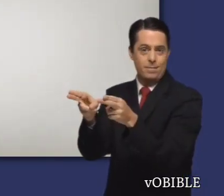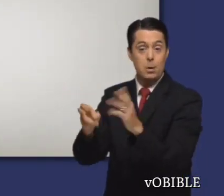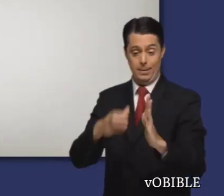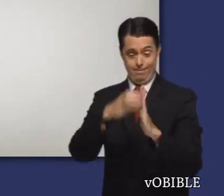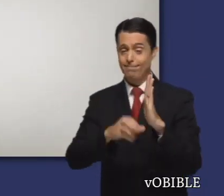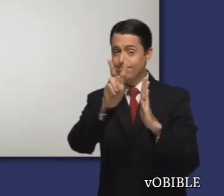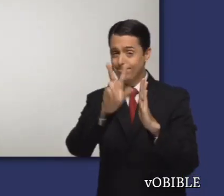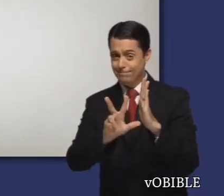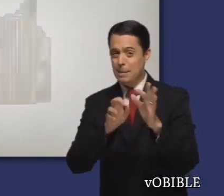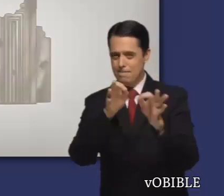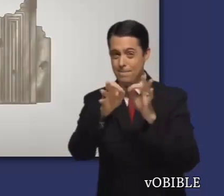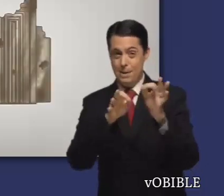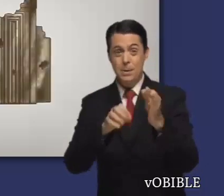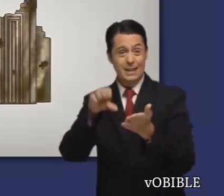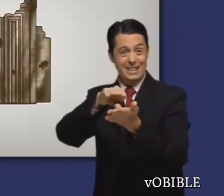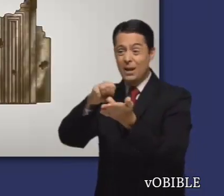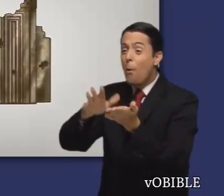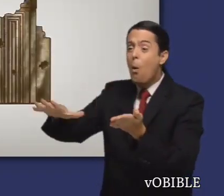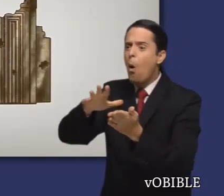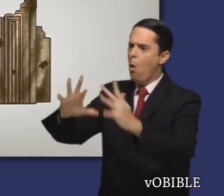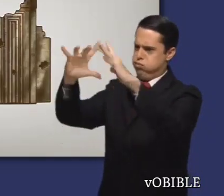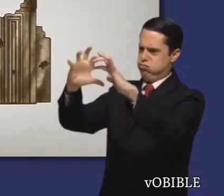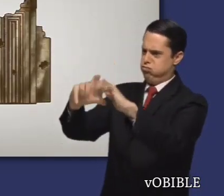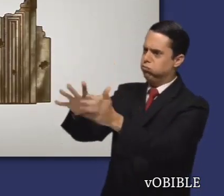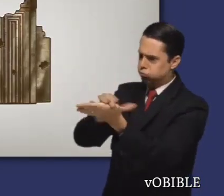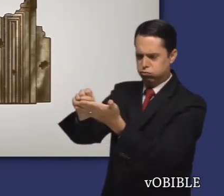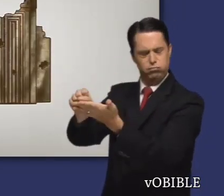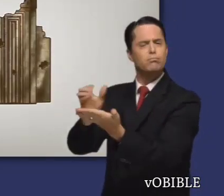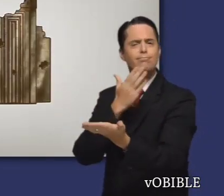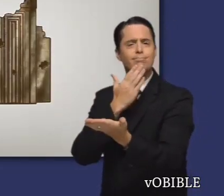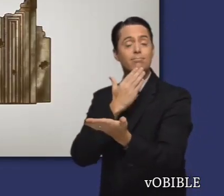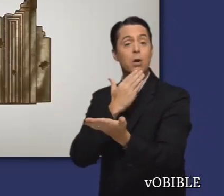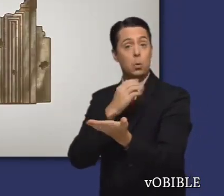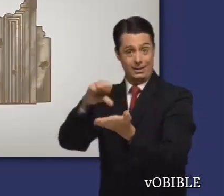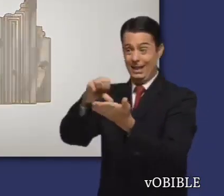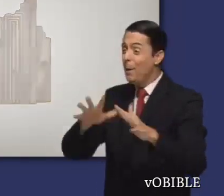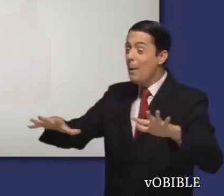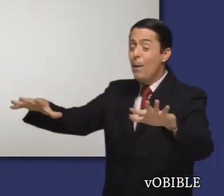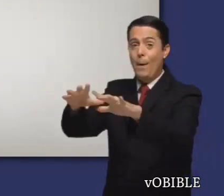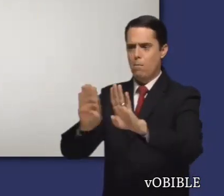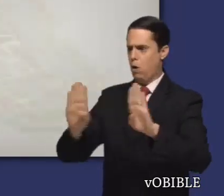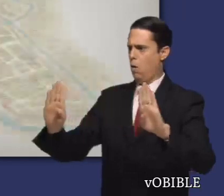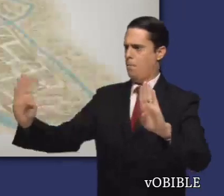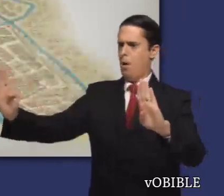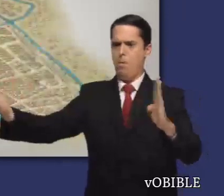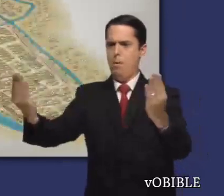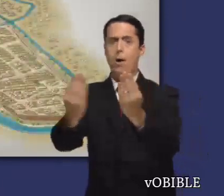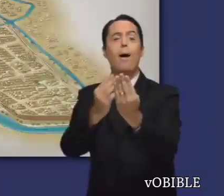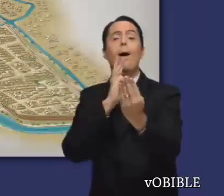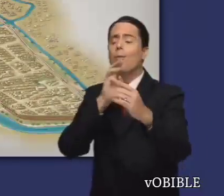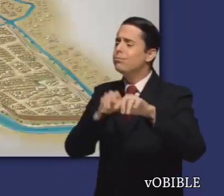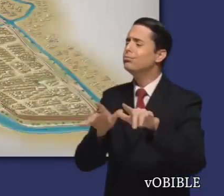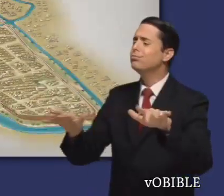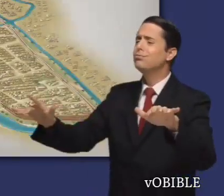Los capítulos 2 y 3 describen con mucho detalle la destrucción de Nínive. La ciudad estaba muy bien